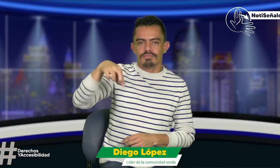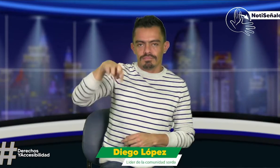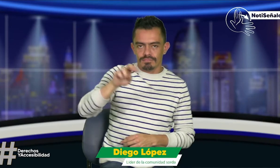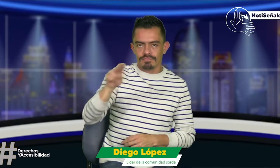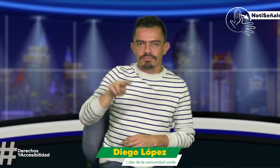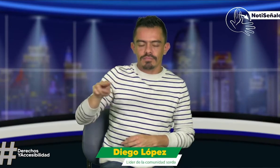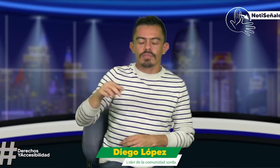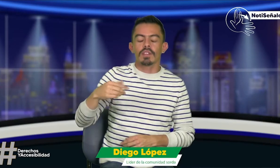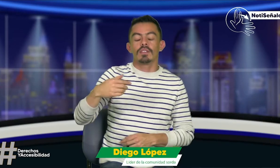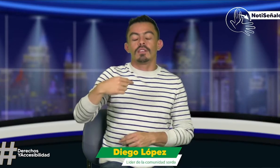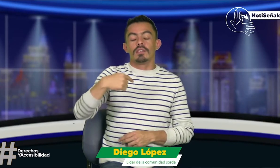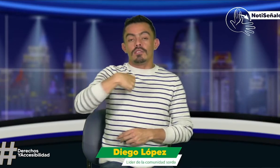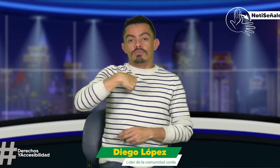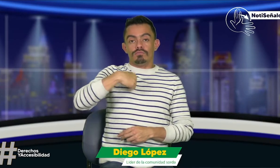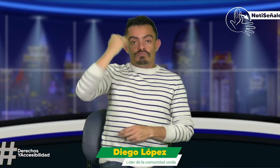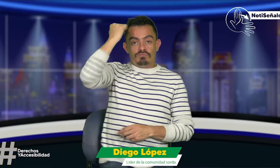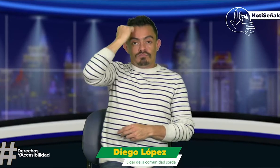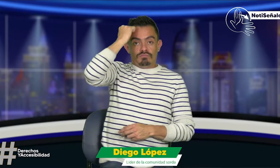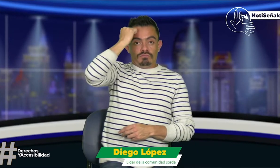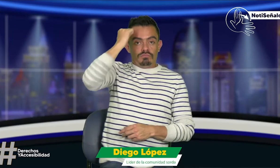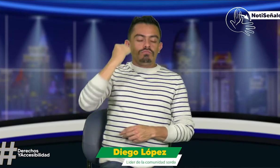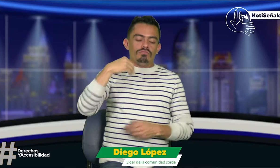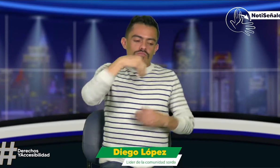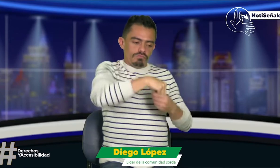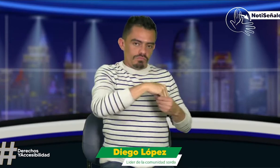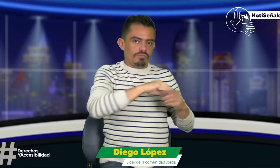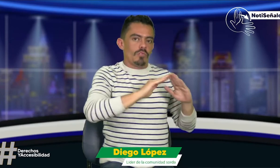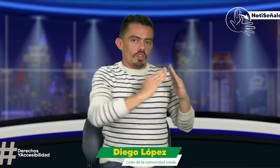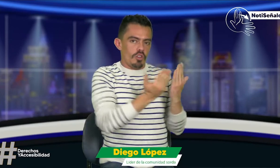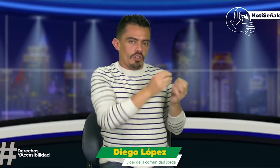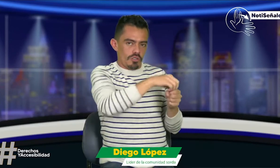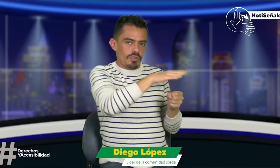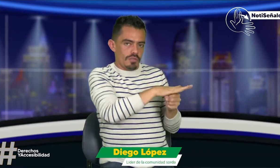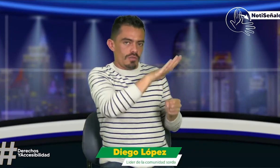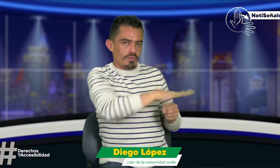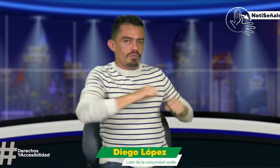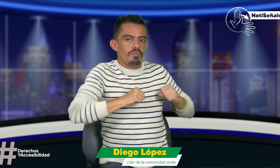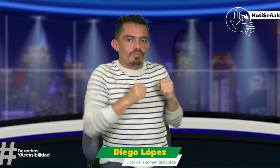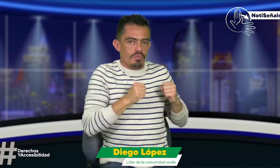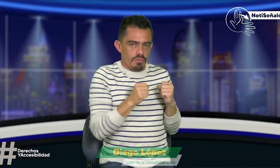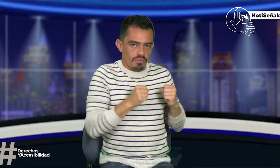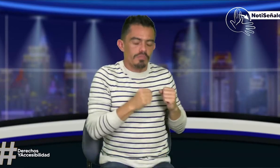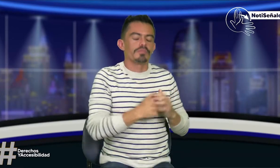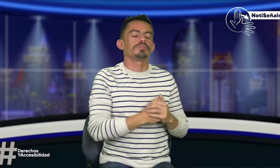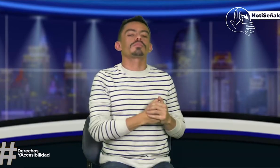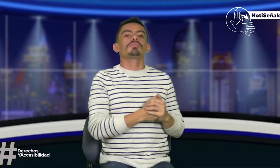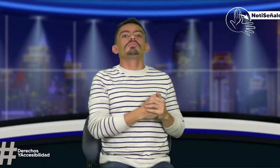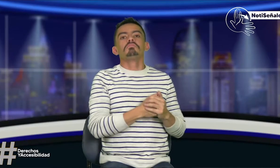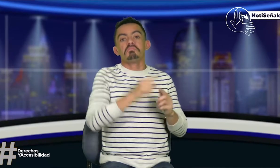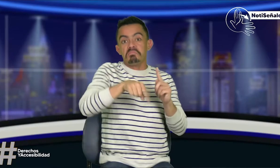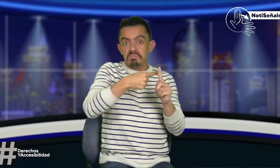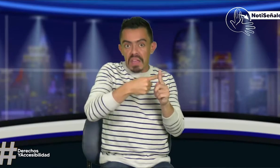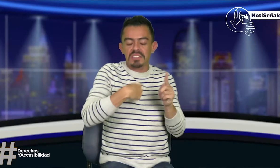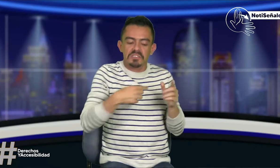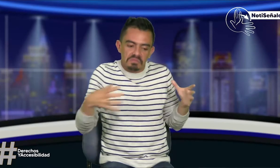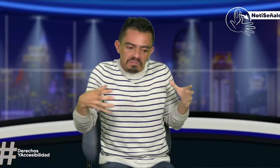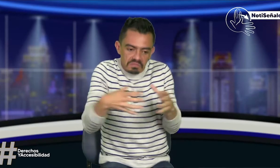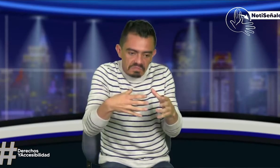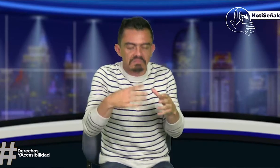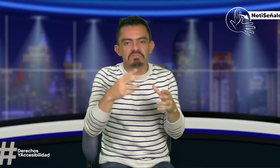nombre es Diego López. Yo soy docente y trabajo en un colegio digital de Bogotá y